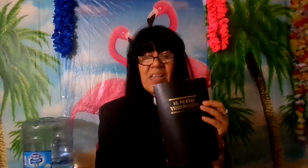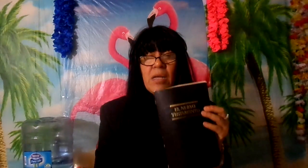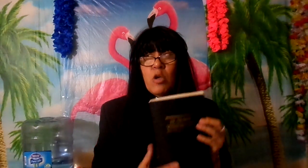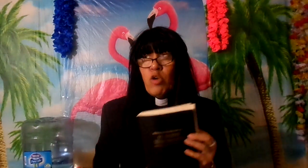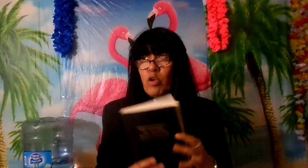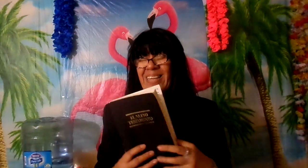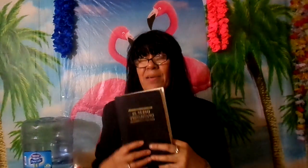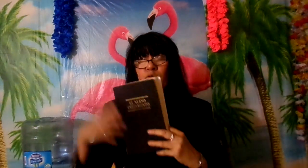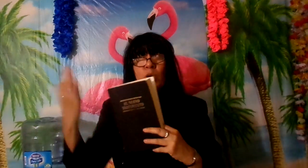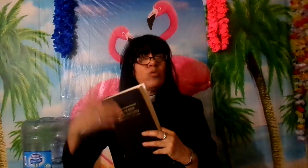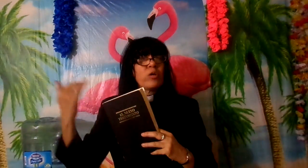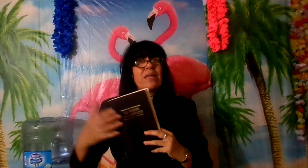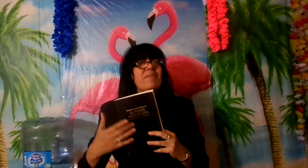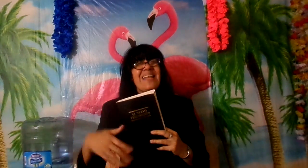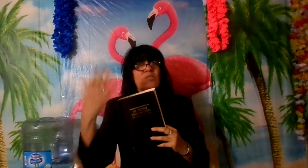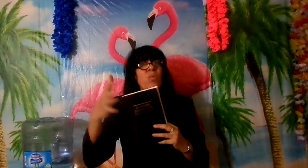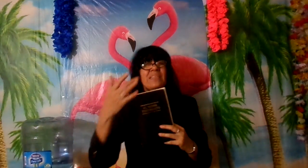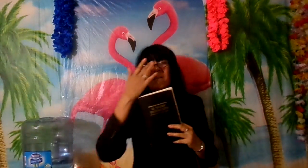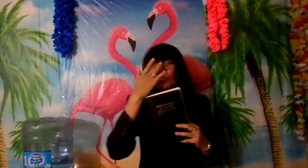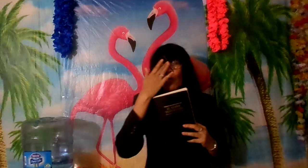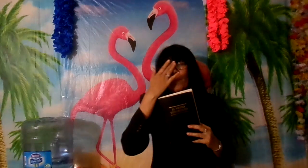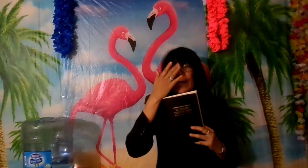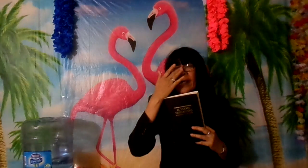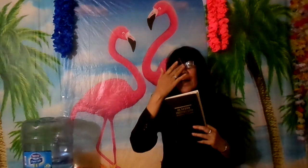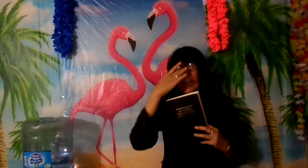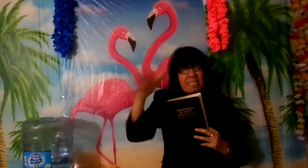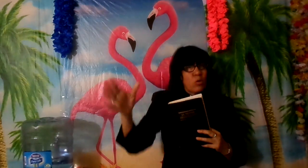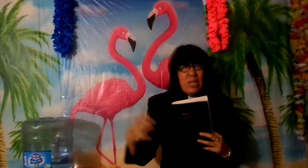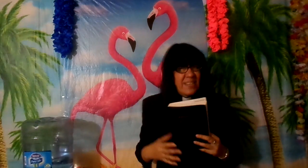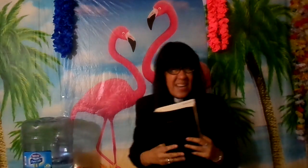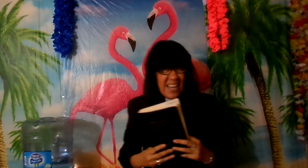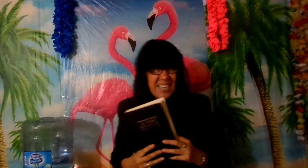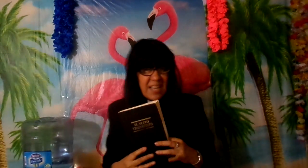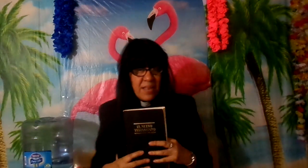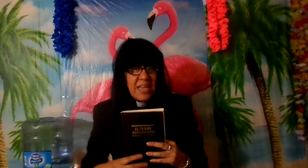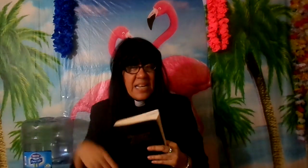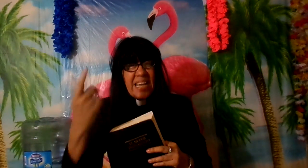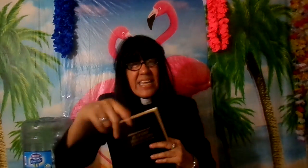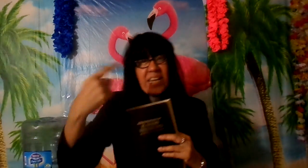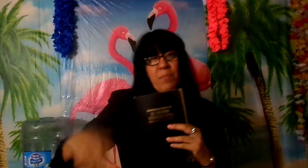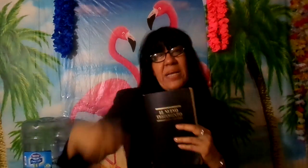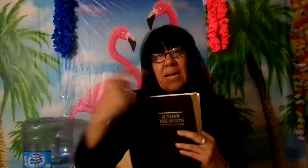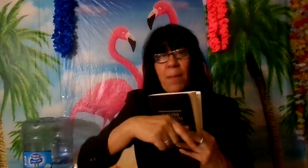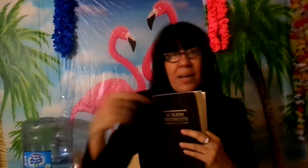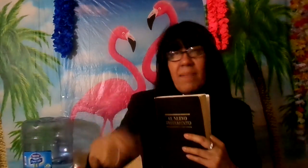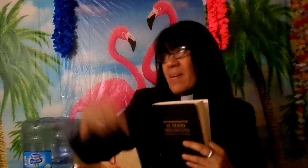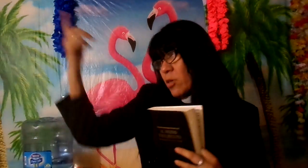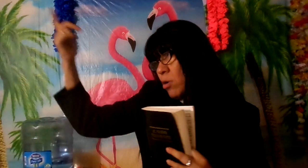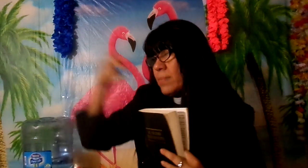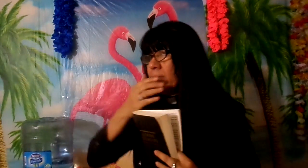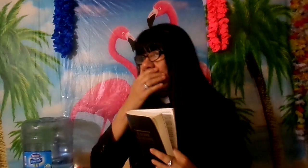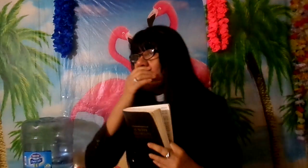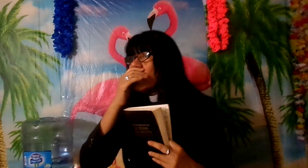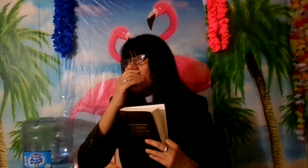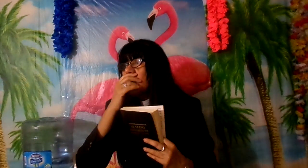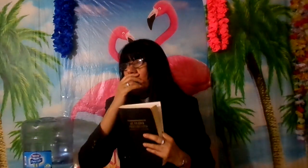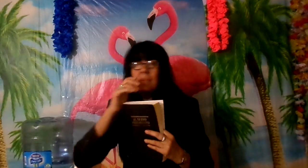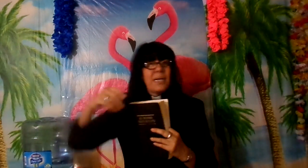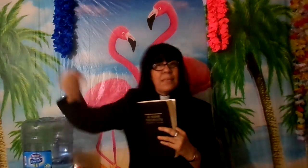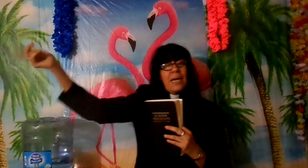todo el mundo quiere vivir a su manera y tú los ves que hacen lo que les da la gana le quieren virar la palabra a Dios las